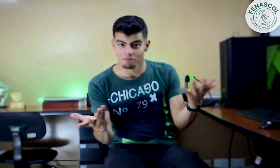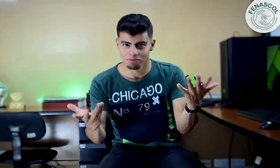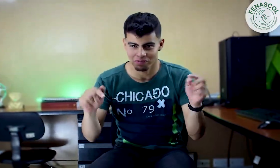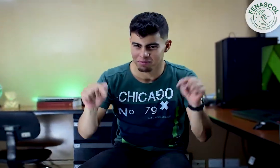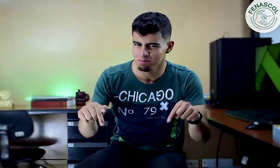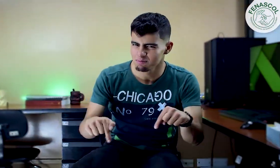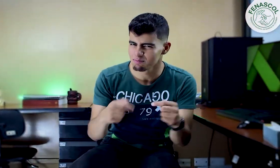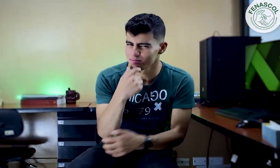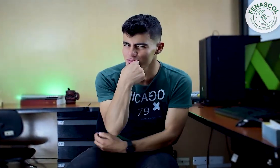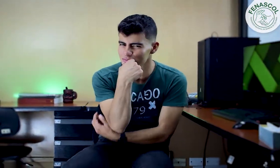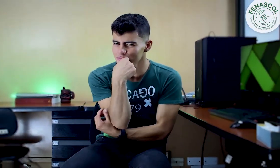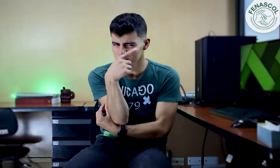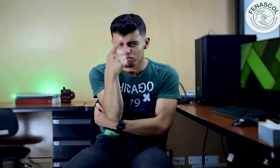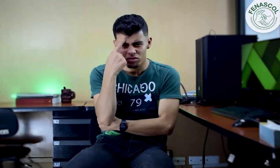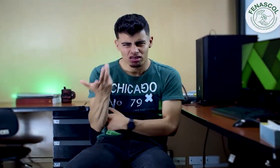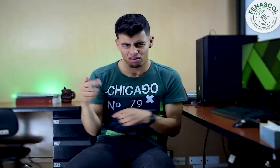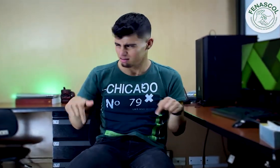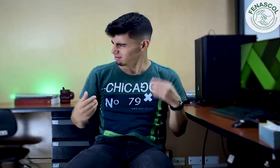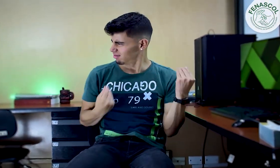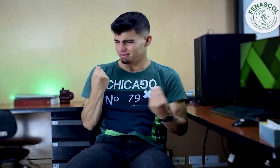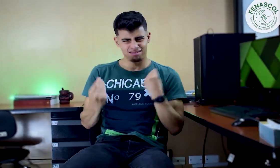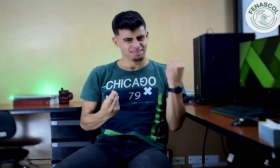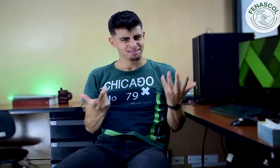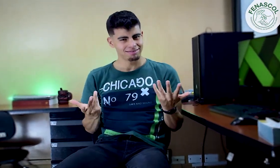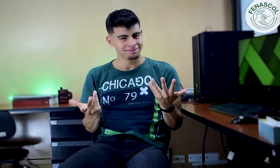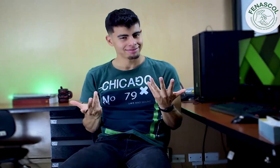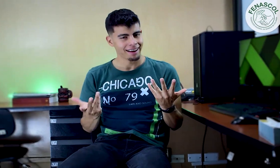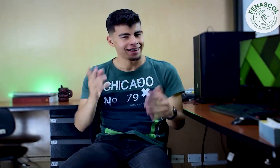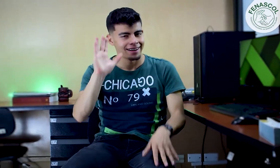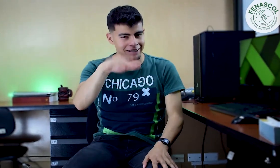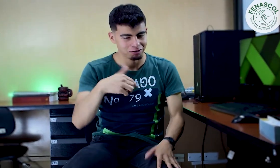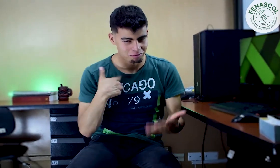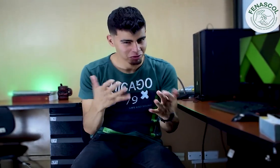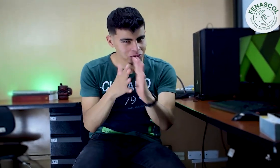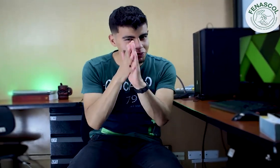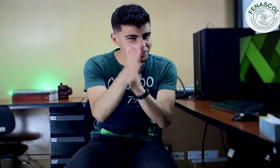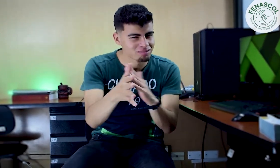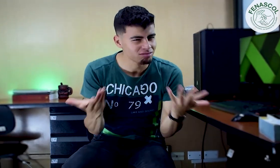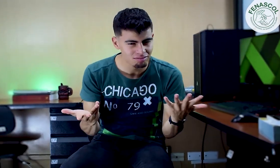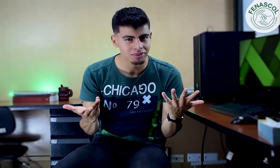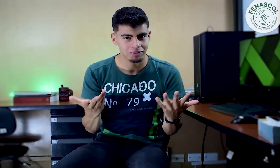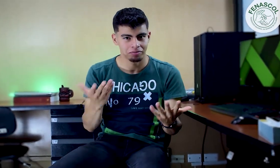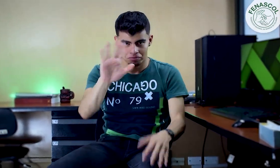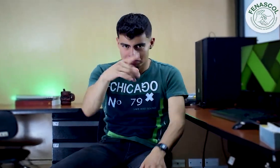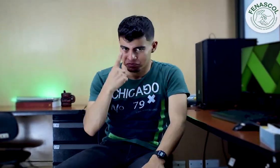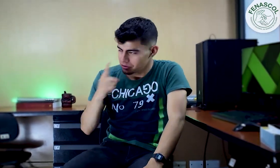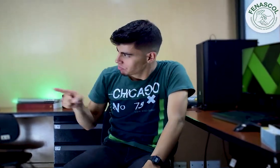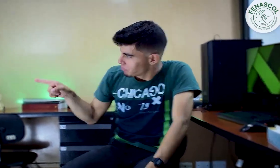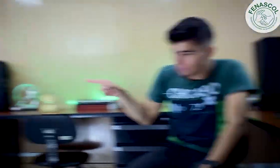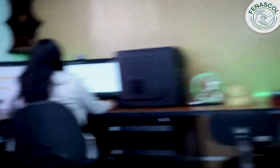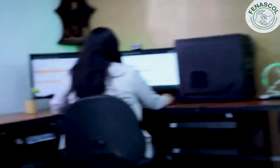¡Hey! ¿Sabes por qué estamos aquí y qué vamos a hacer? Ya te cuento. ¿Ves a esa chica de allá?